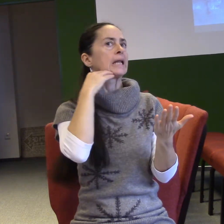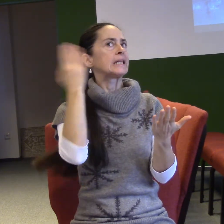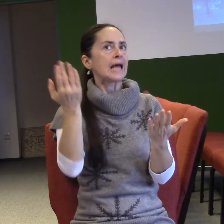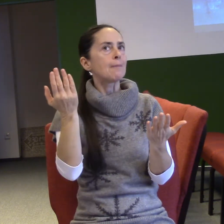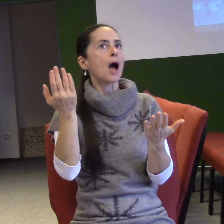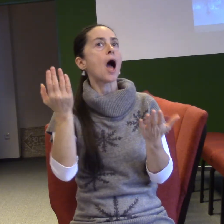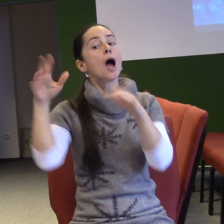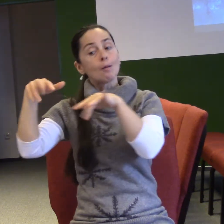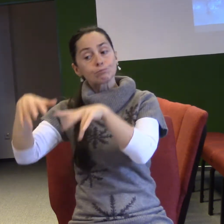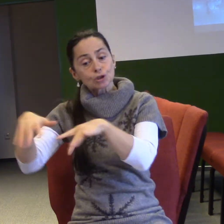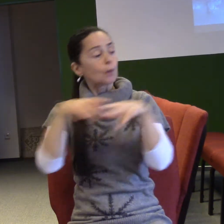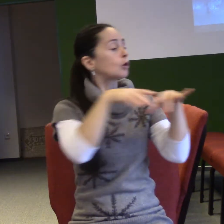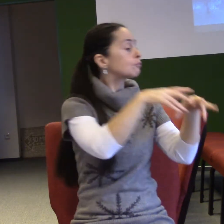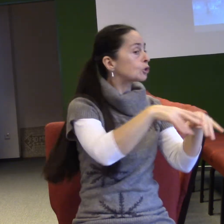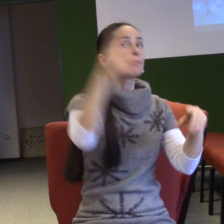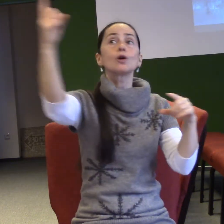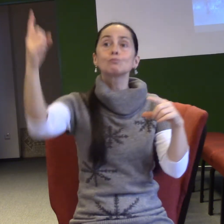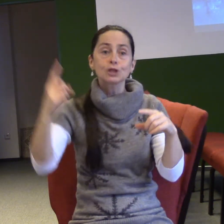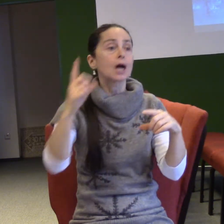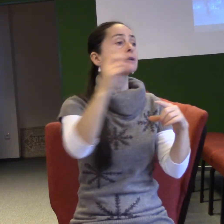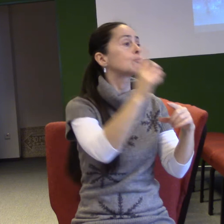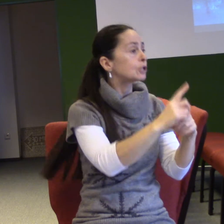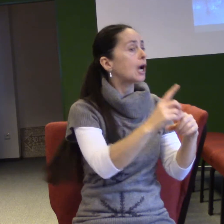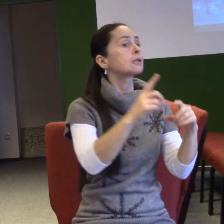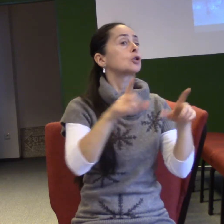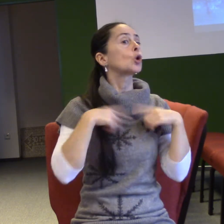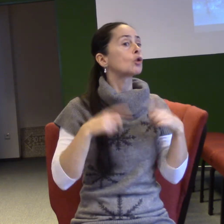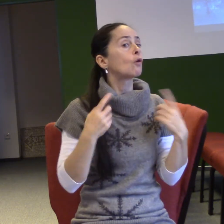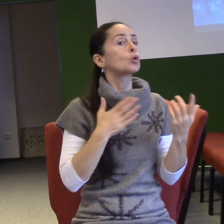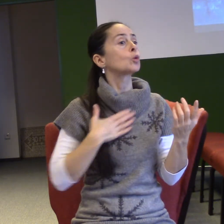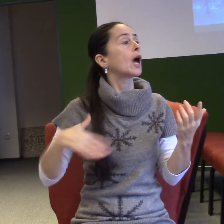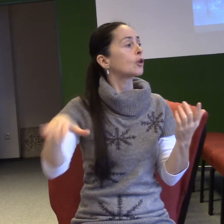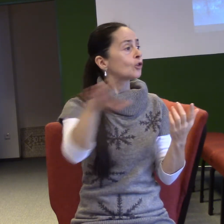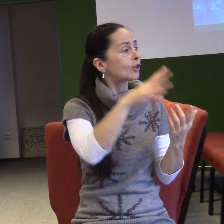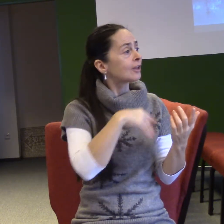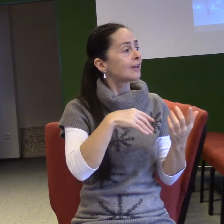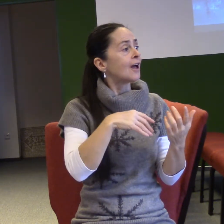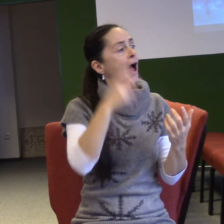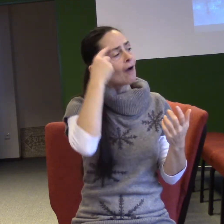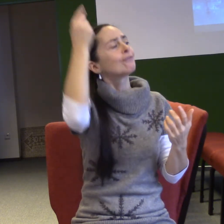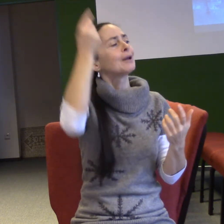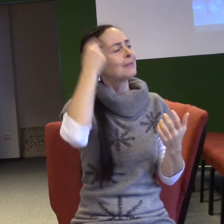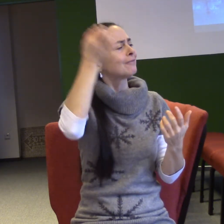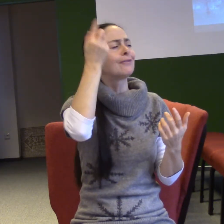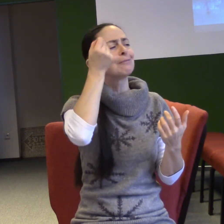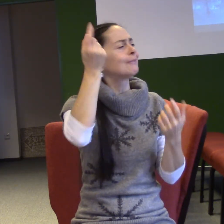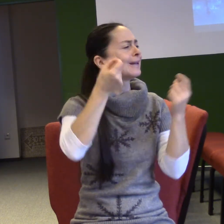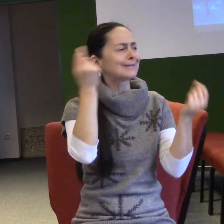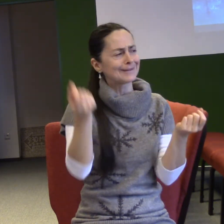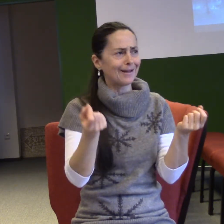situací. Bůh nemá problém udělat to zajímavě. Bůh nemá problém udělat to způsobem, že my lidé si říkáme, jak na